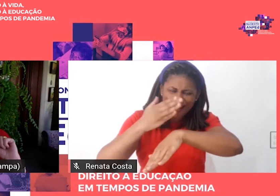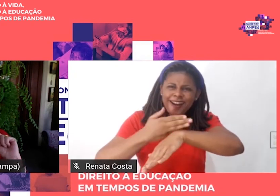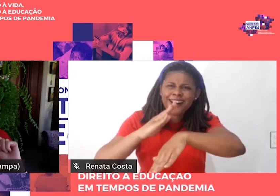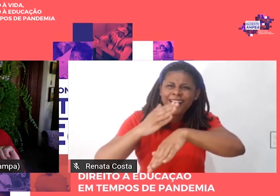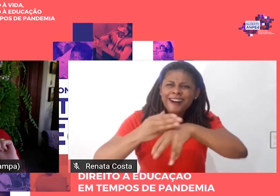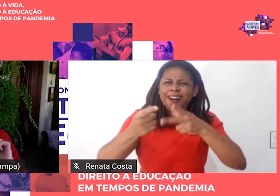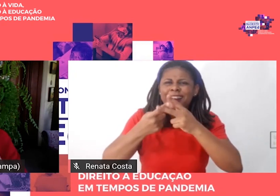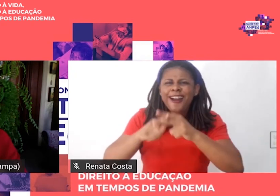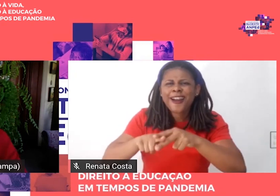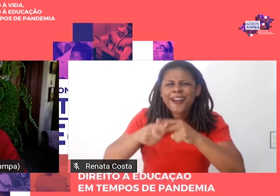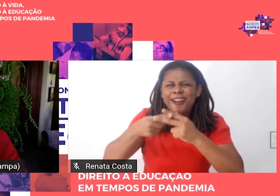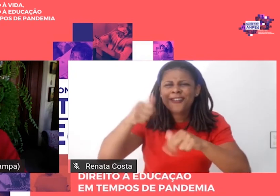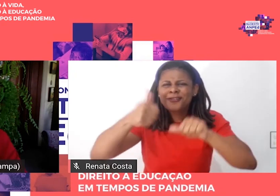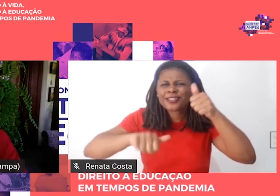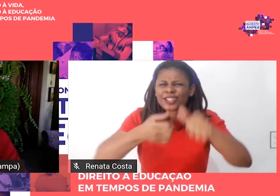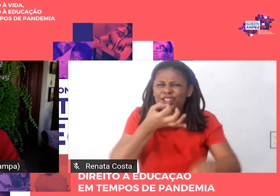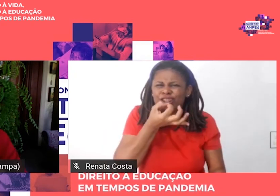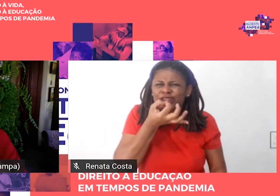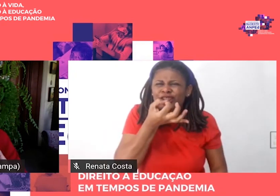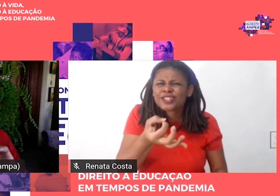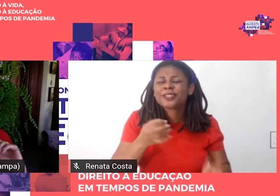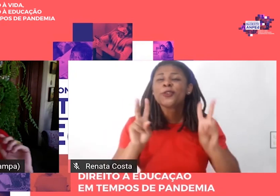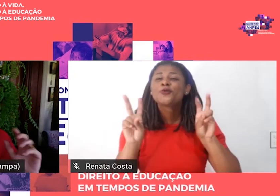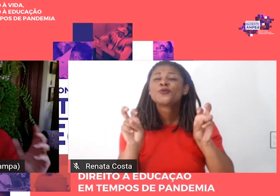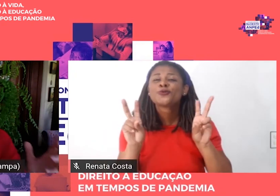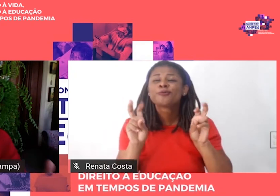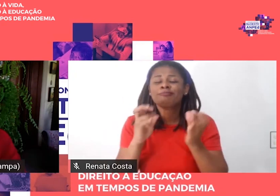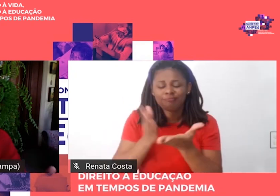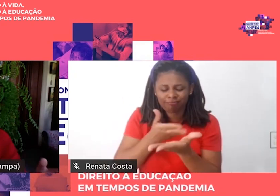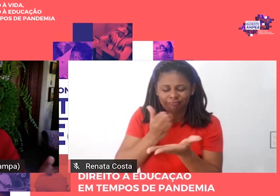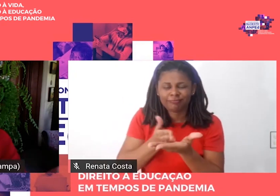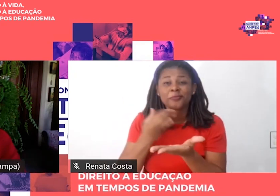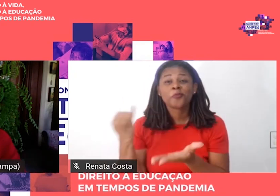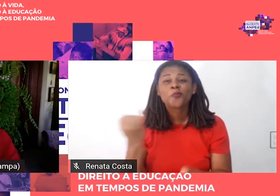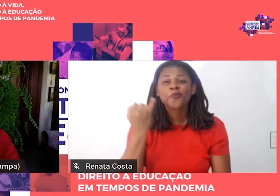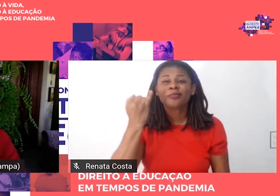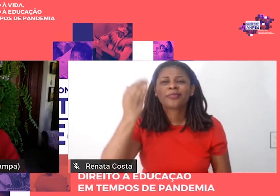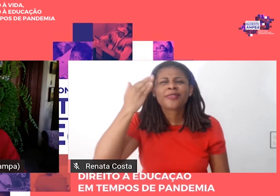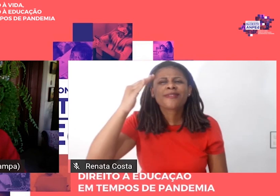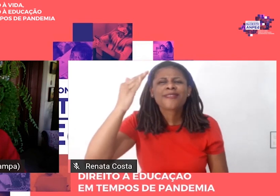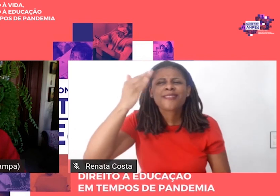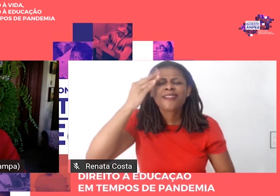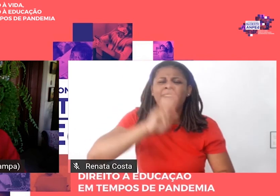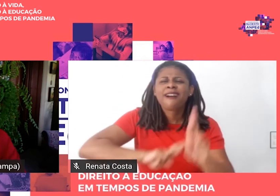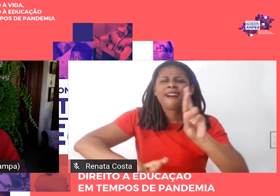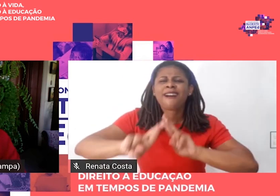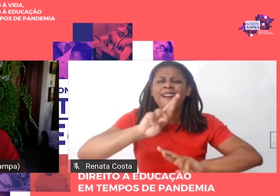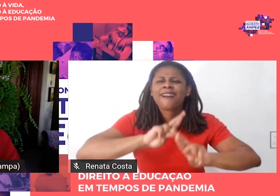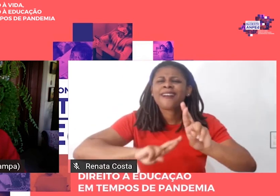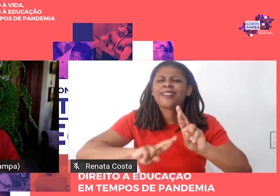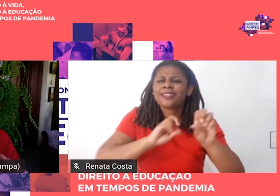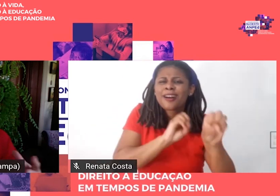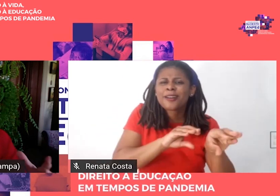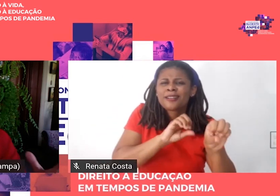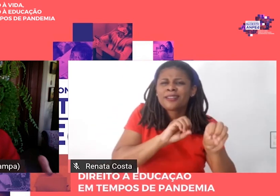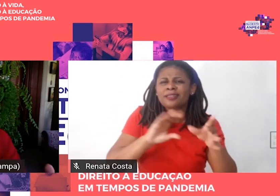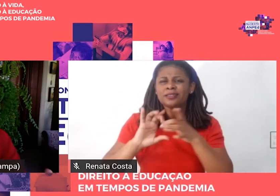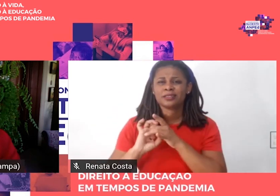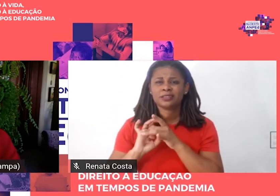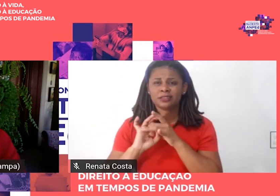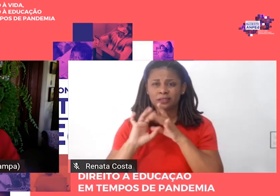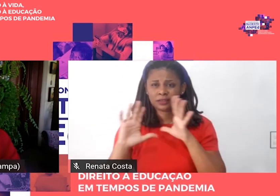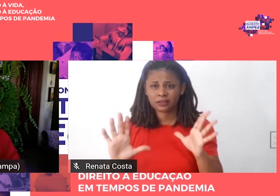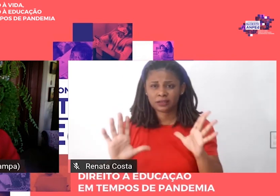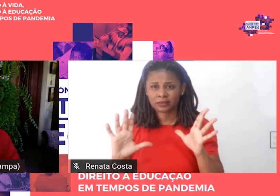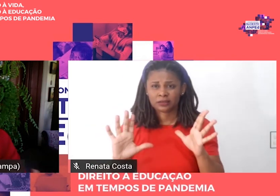livros que sejam importantes para a compreensão das relações entre educação e democracia, não